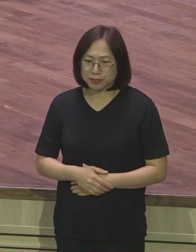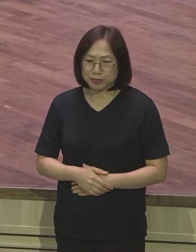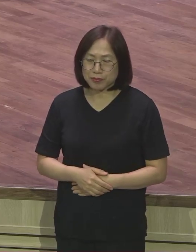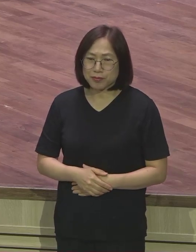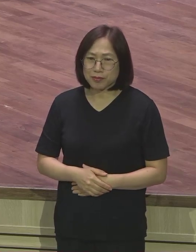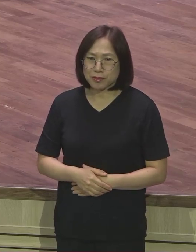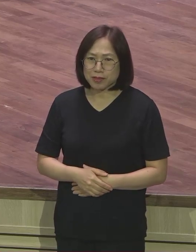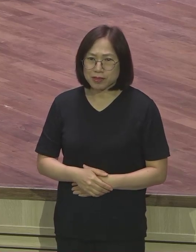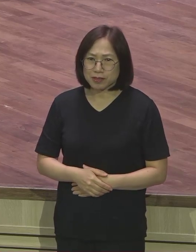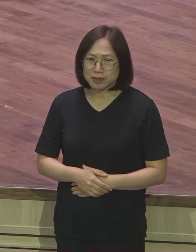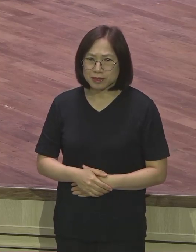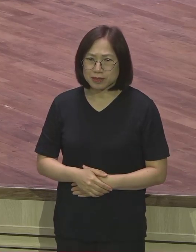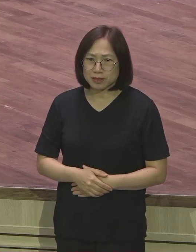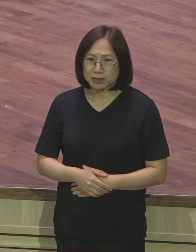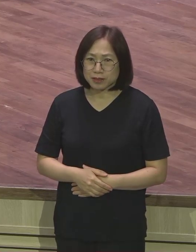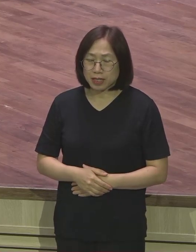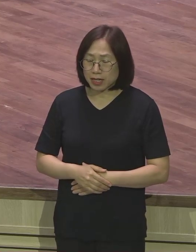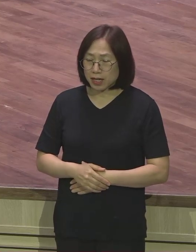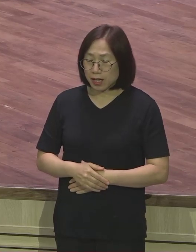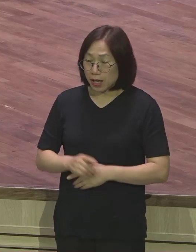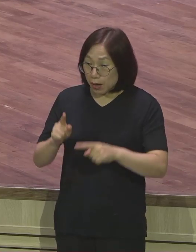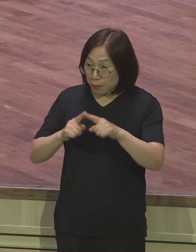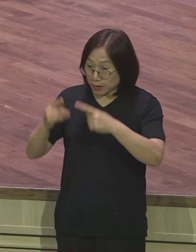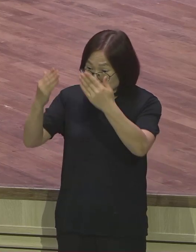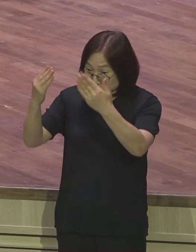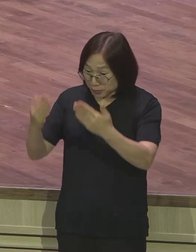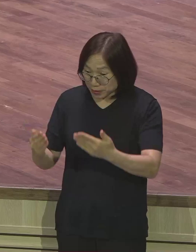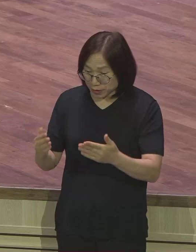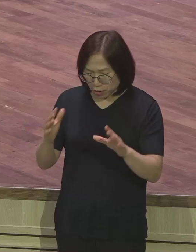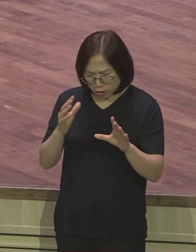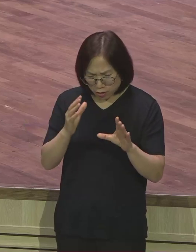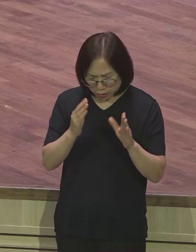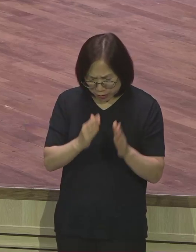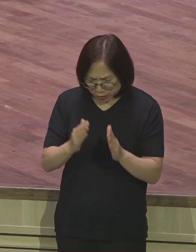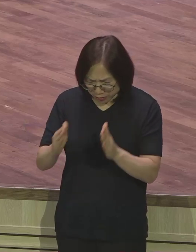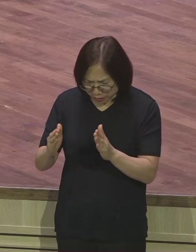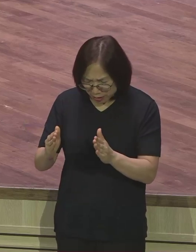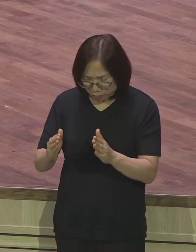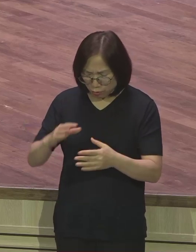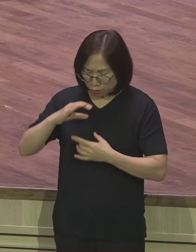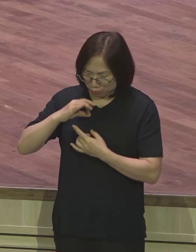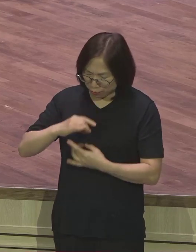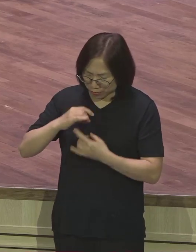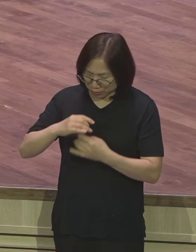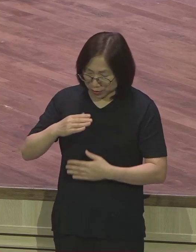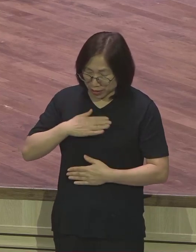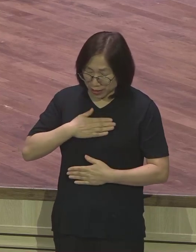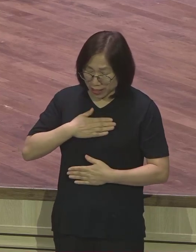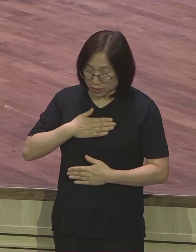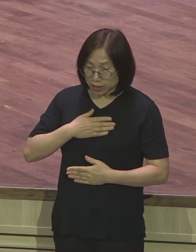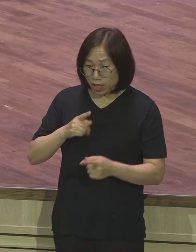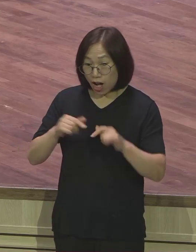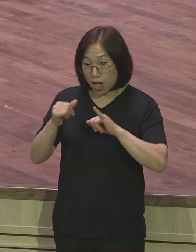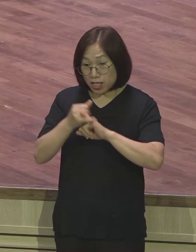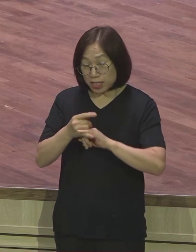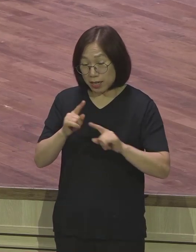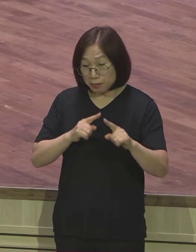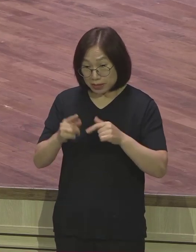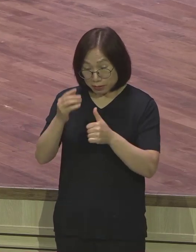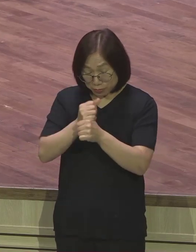받은 말씀을 정리 묵상하면서 내게 주신 레마와 언약의 말씀을 붙잡고 그 말씀을 내